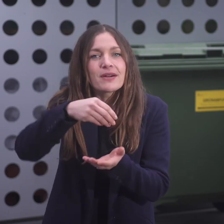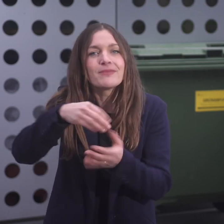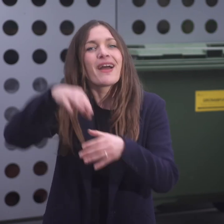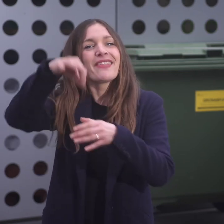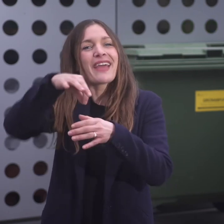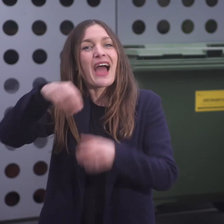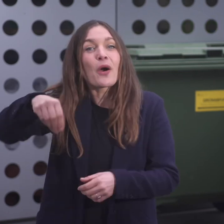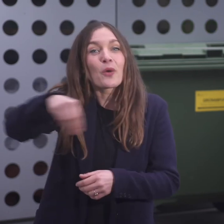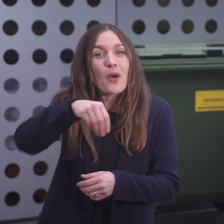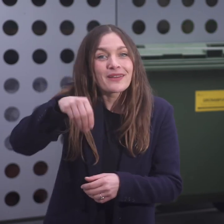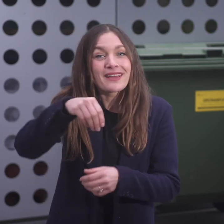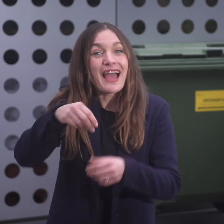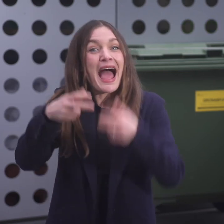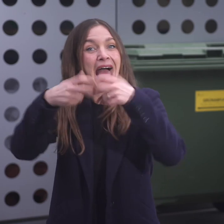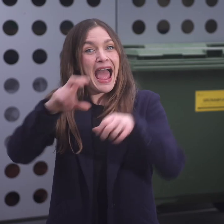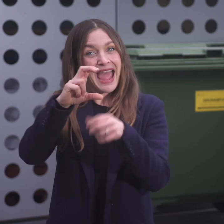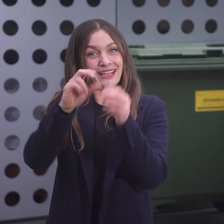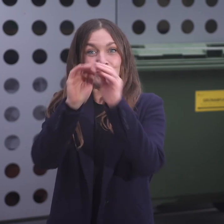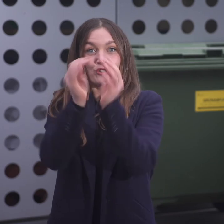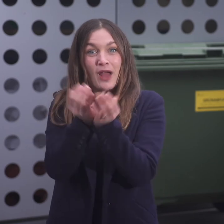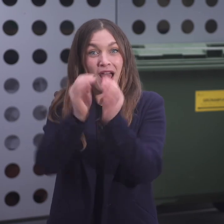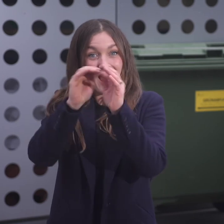Kaffeesatz und Teekraut, sowie Eierschalen.